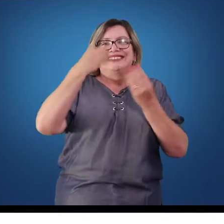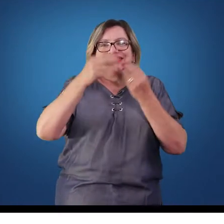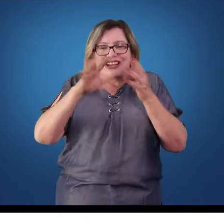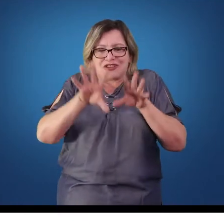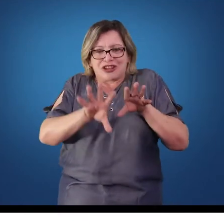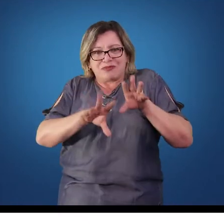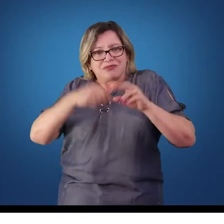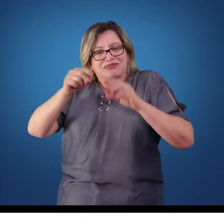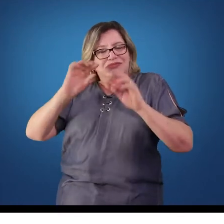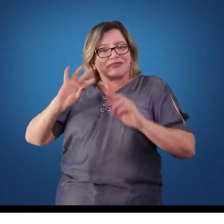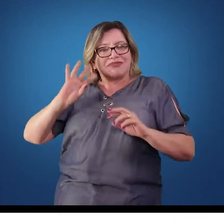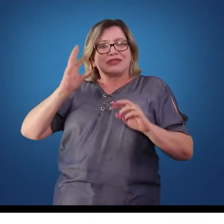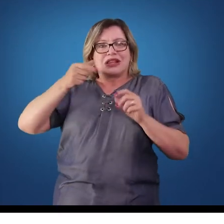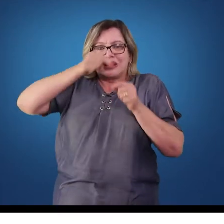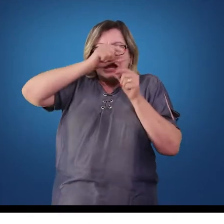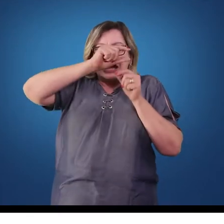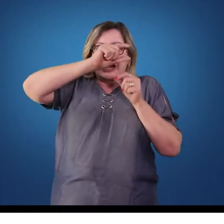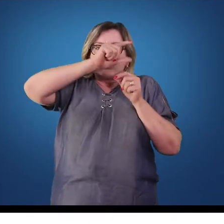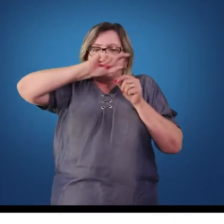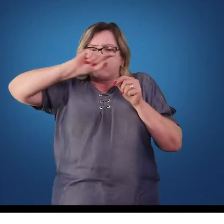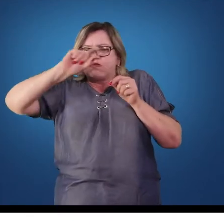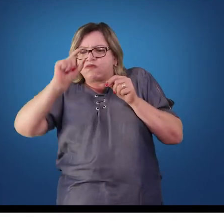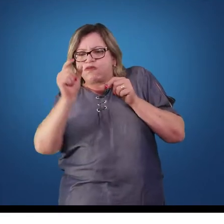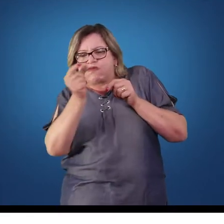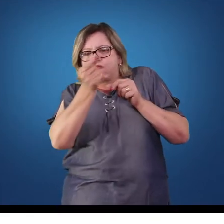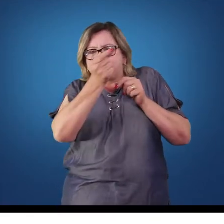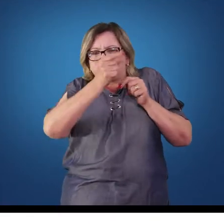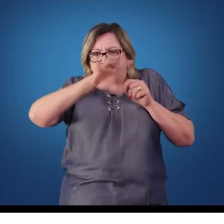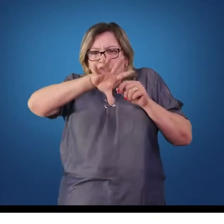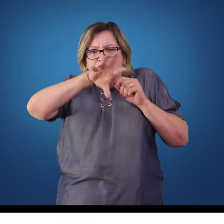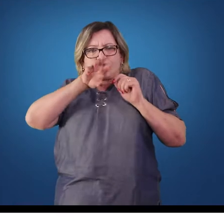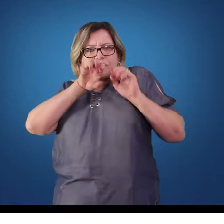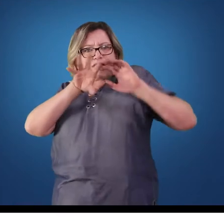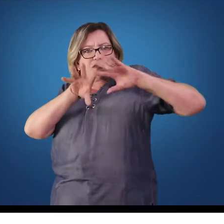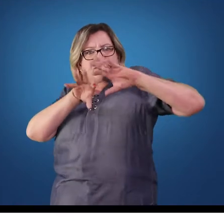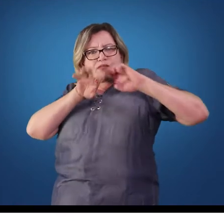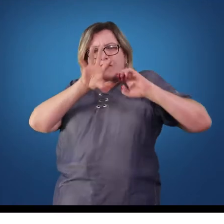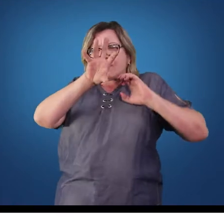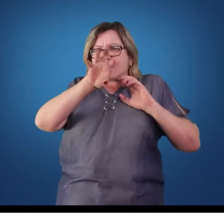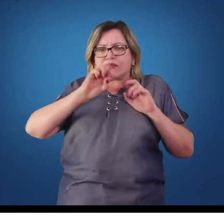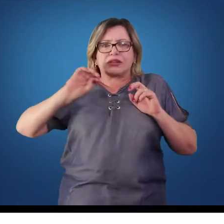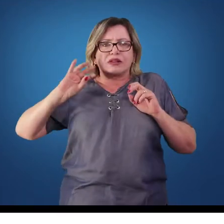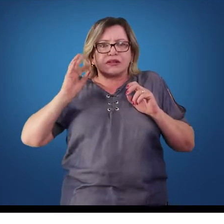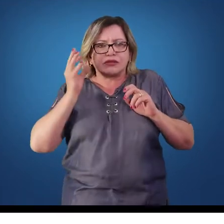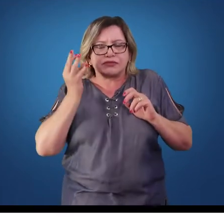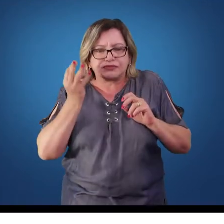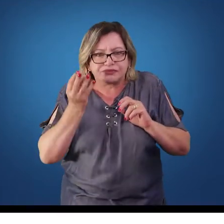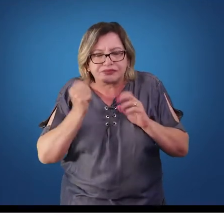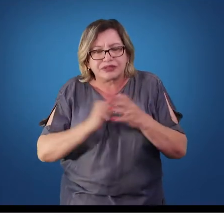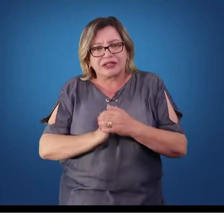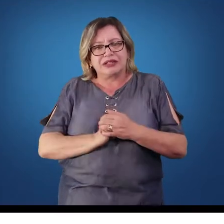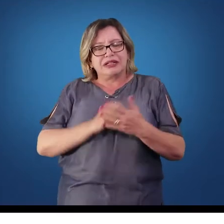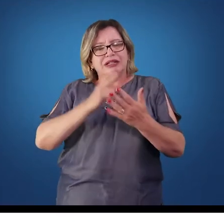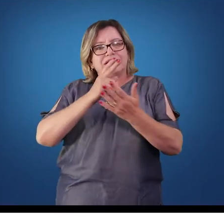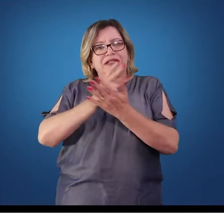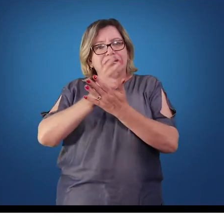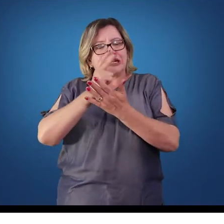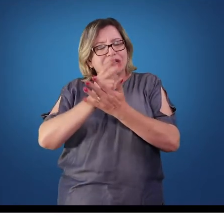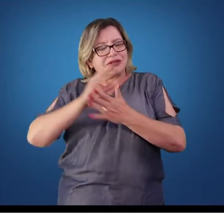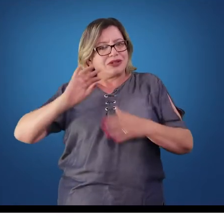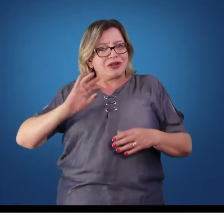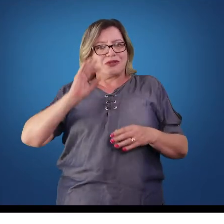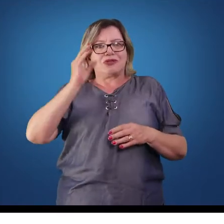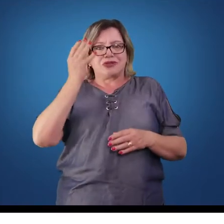a absorção pelo intestino seja feita de uma maneira adequada e mais simples. Durante o processo digestório, fica